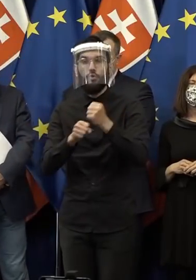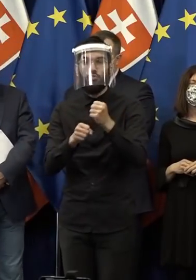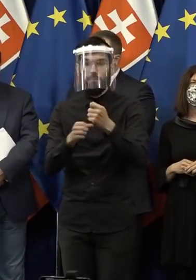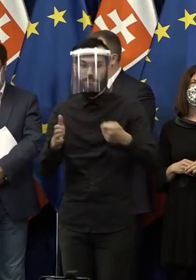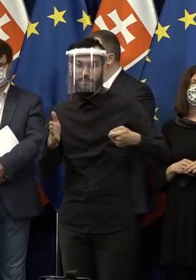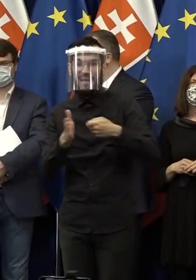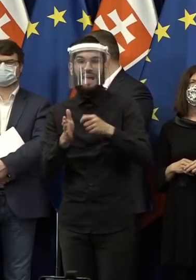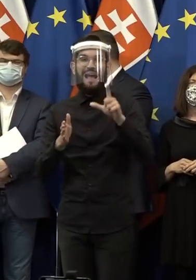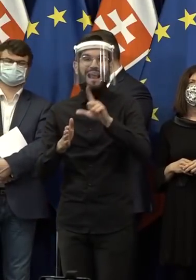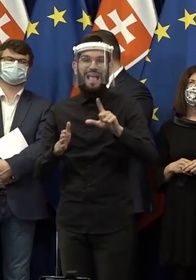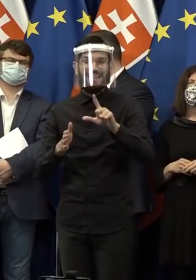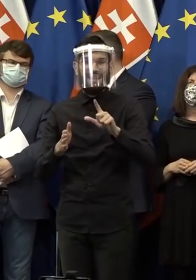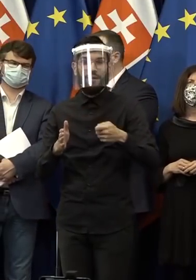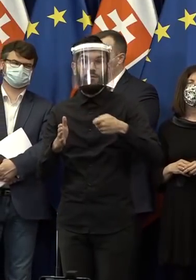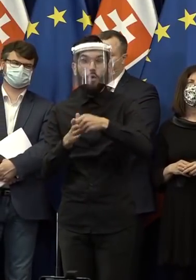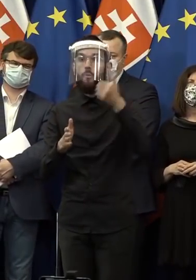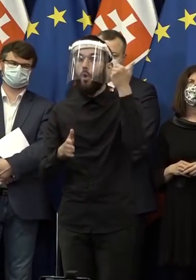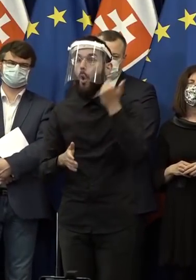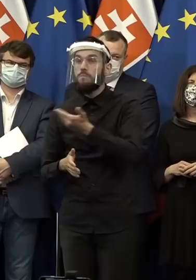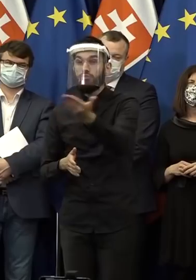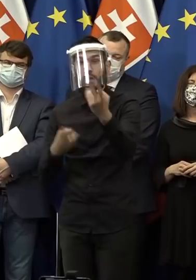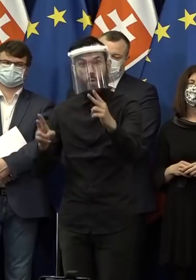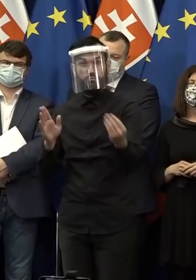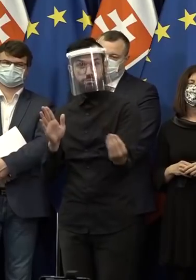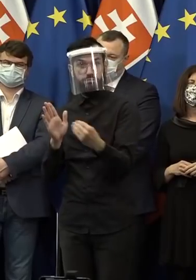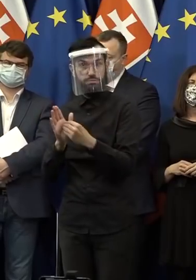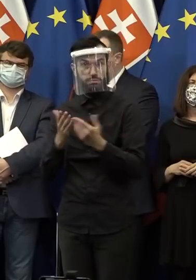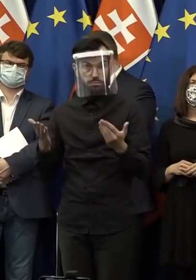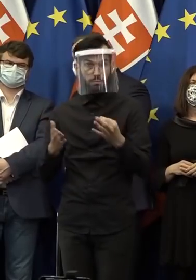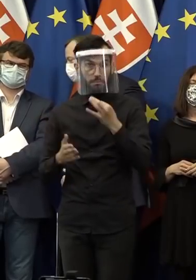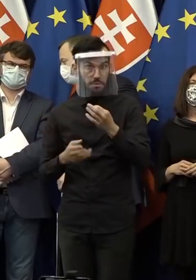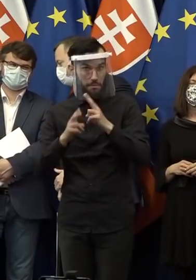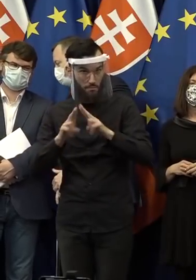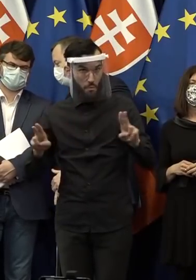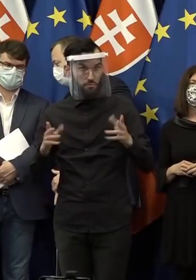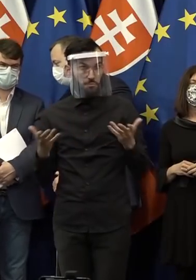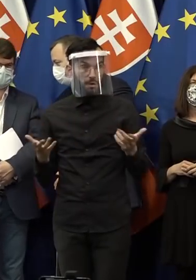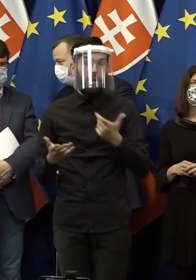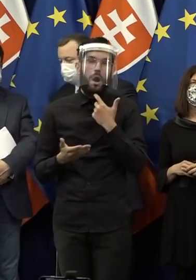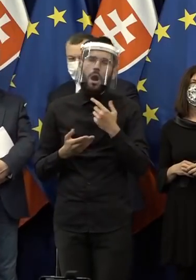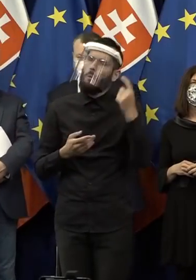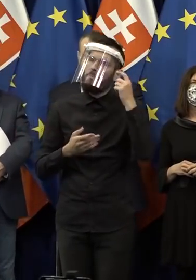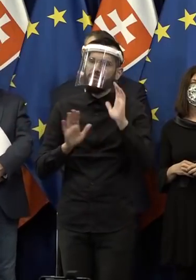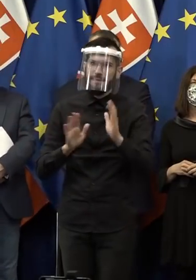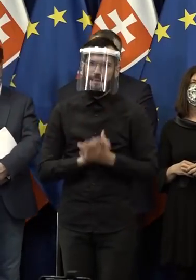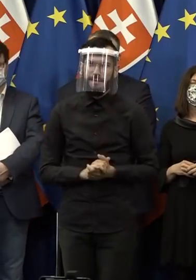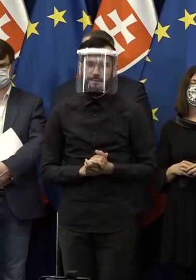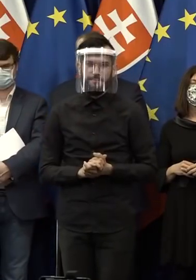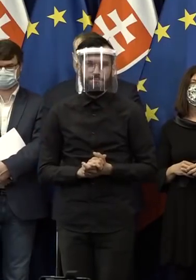zavedenia legislatívnej iniciatívy občanov, tak sa chcem spýtať, čo by to mohlo byť a či aj nejaké iné vlajkové lode máte? Tak